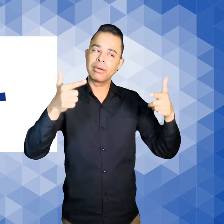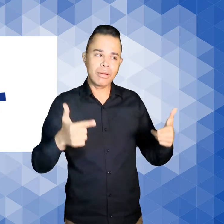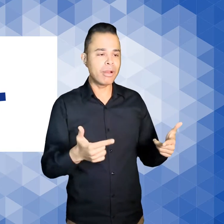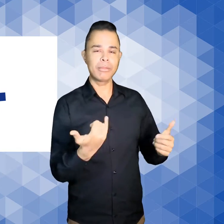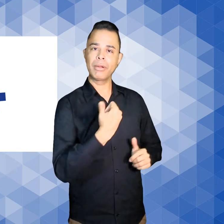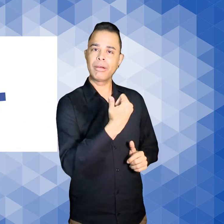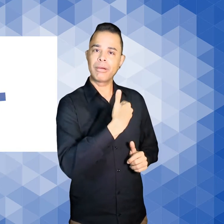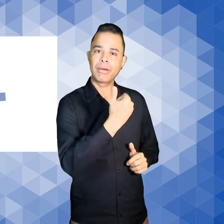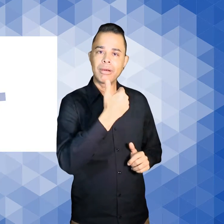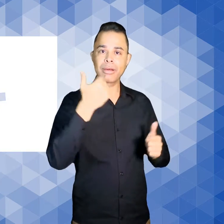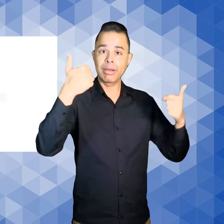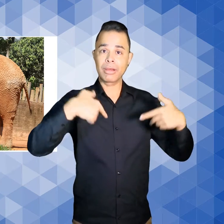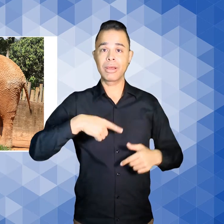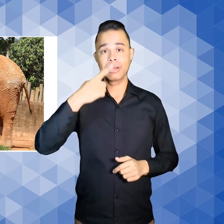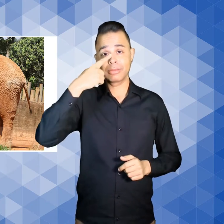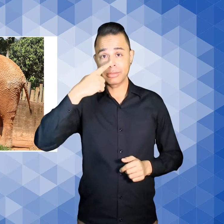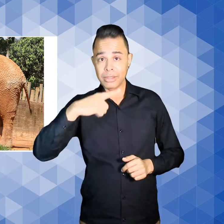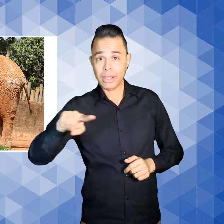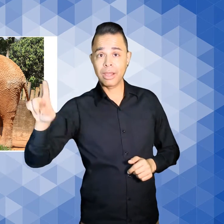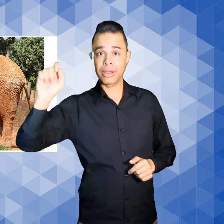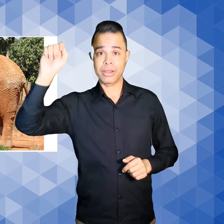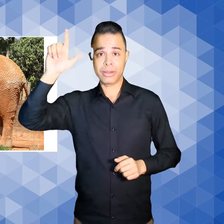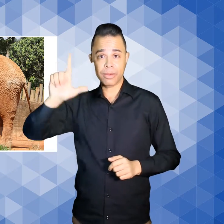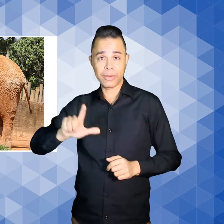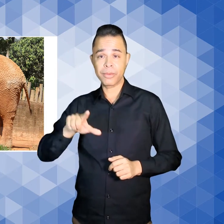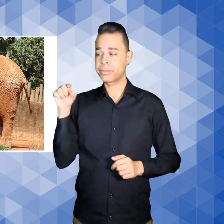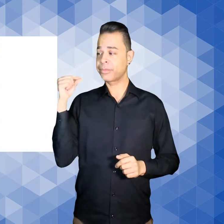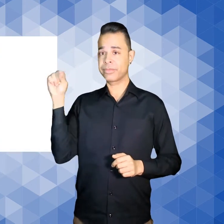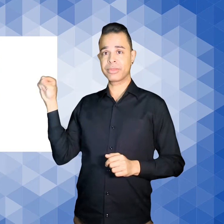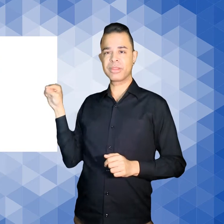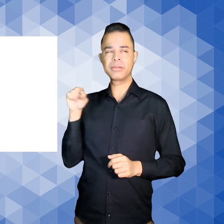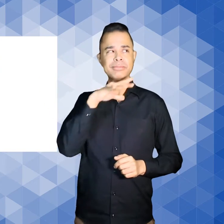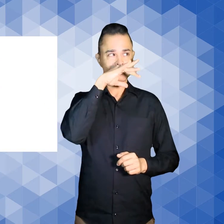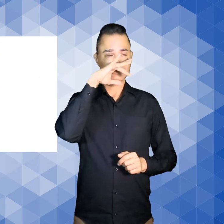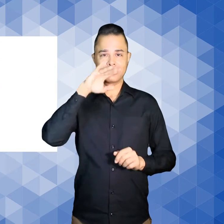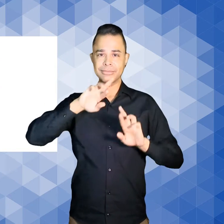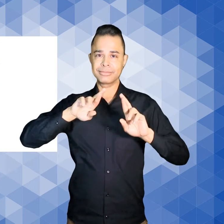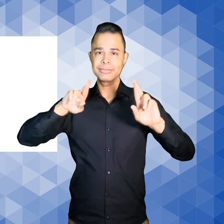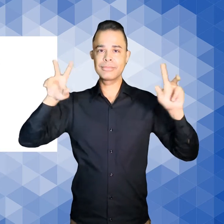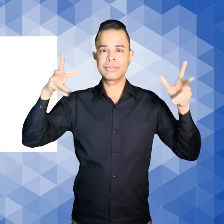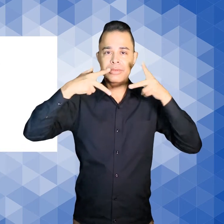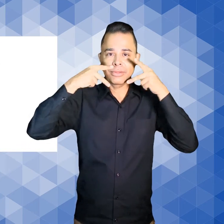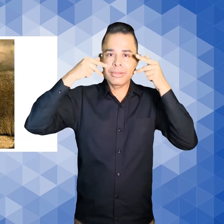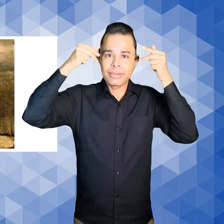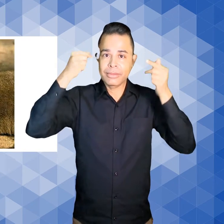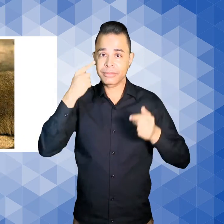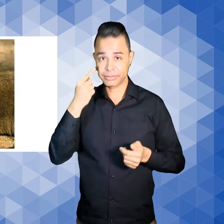elefanta africana Flamingos, por causa do cheiro, gato mourisco, abordando temas